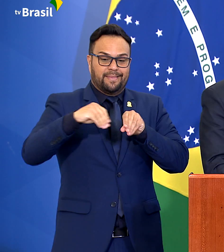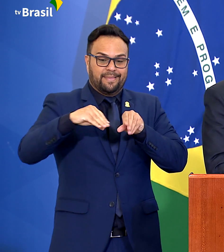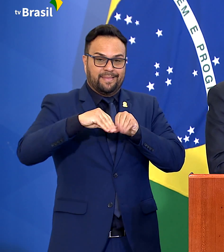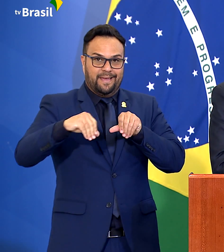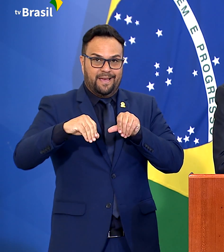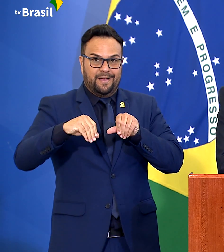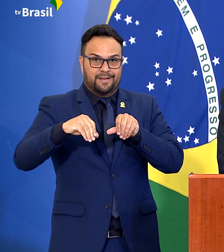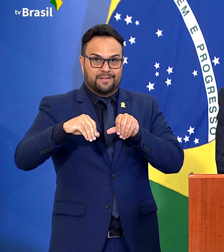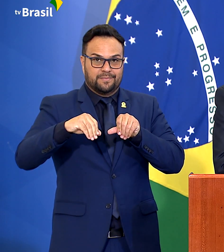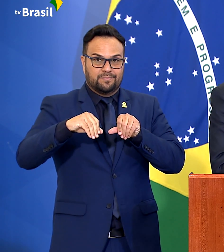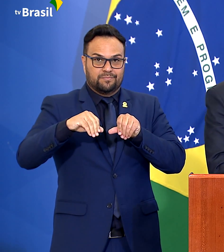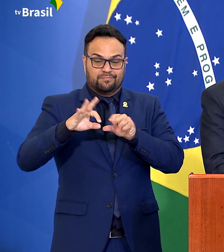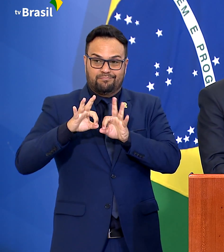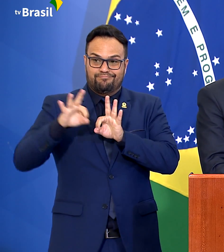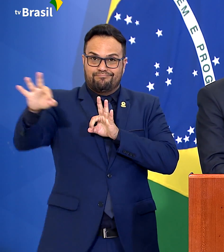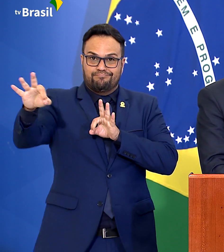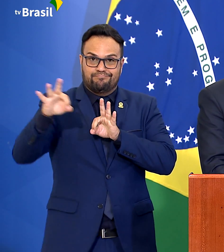terra.